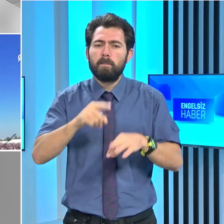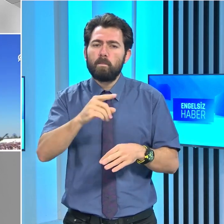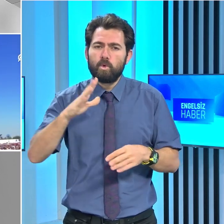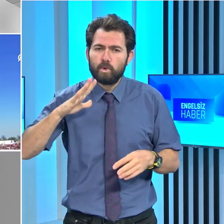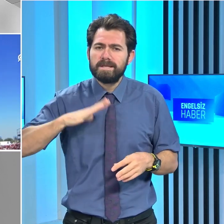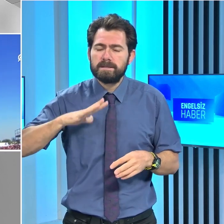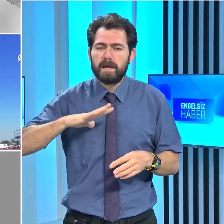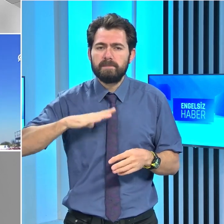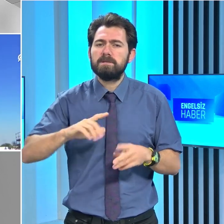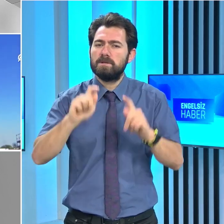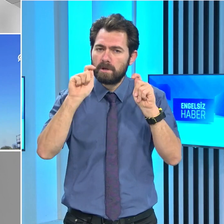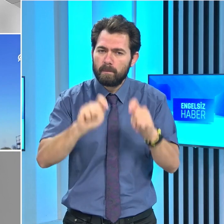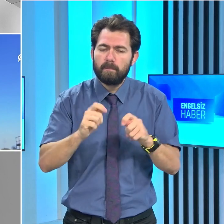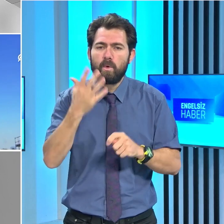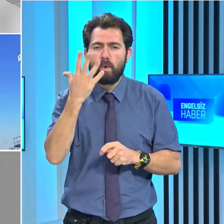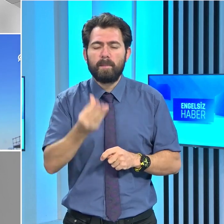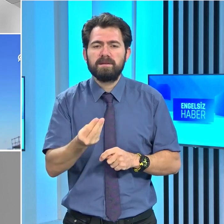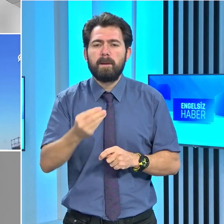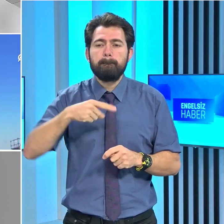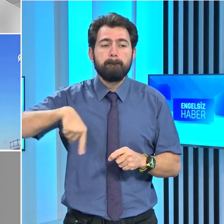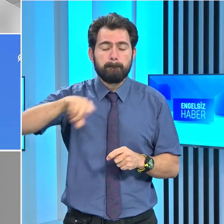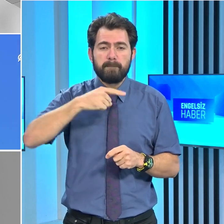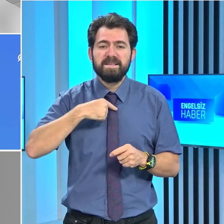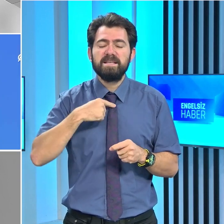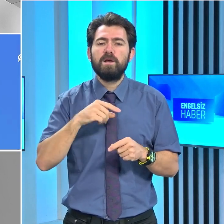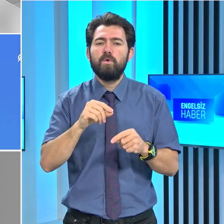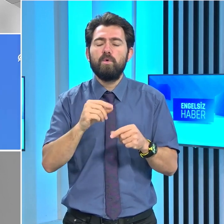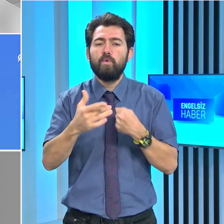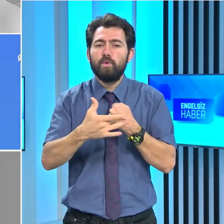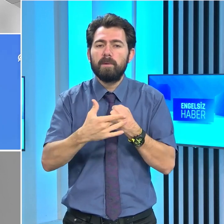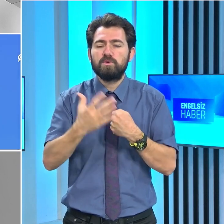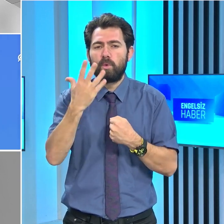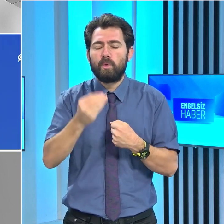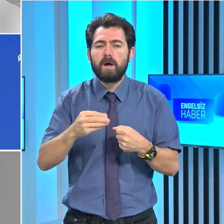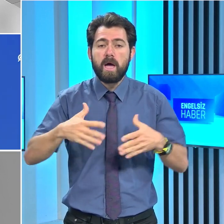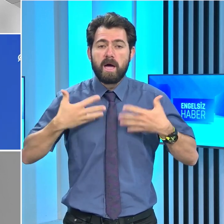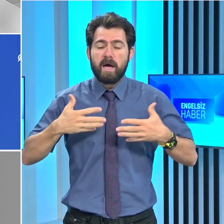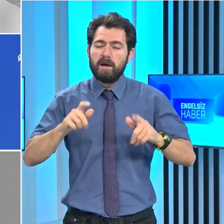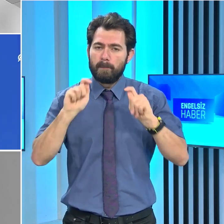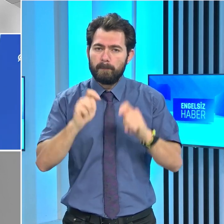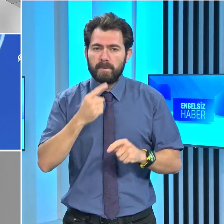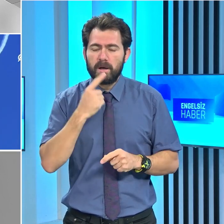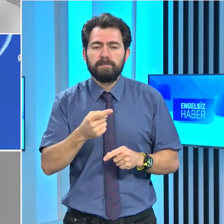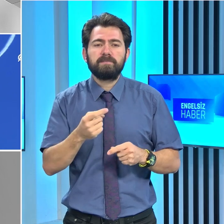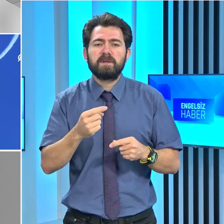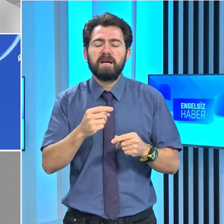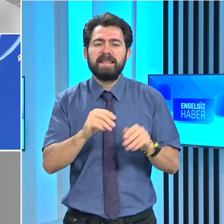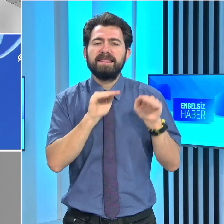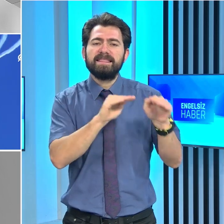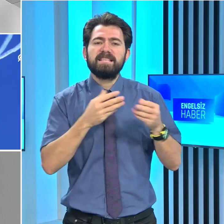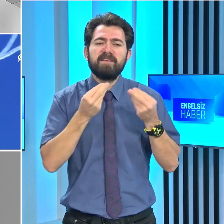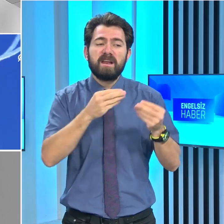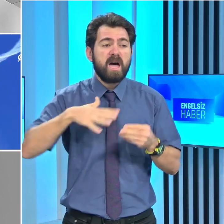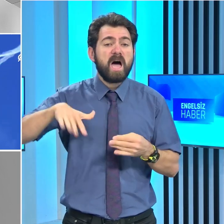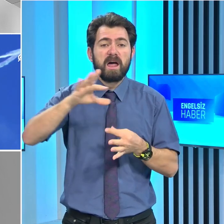ricamızın gerçekleşecek olması bizleri ülkemiz adına heyecanlandırmaktadır. Emeği geçen herkese